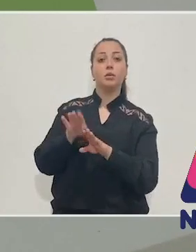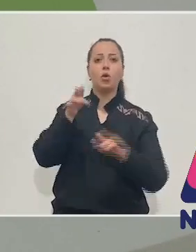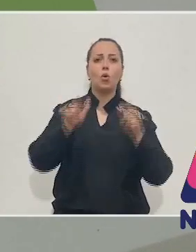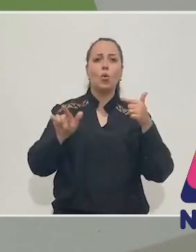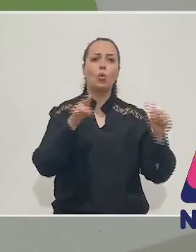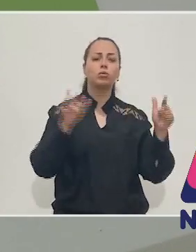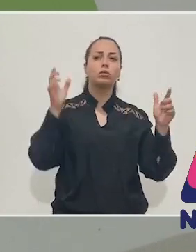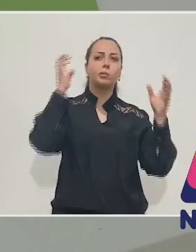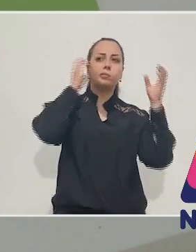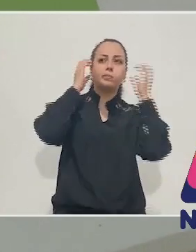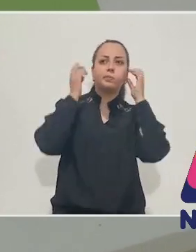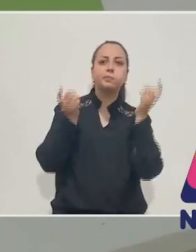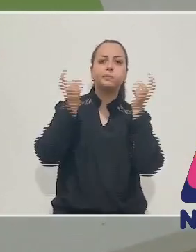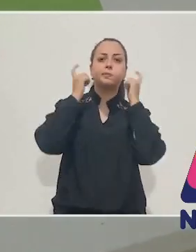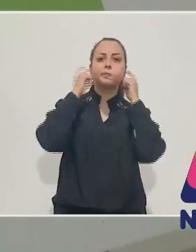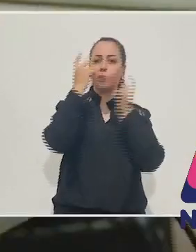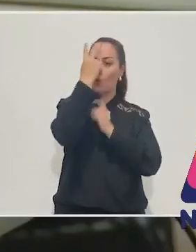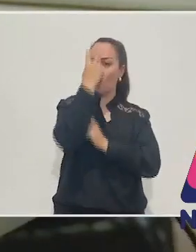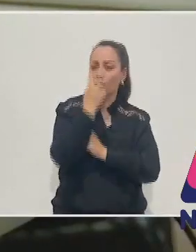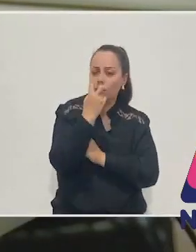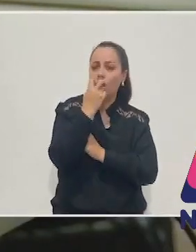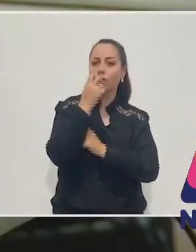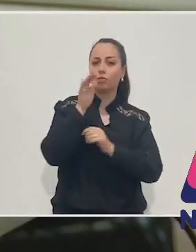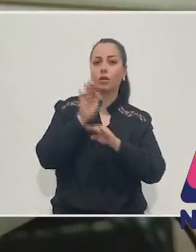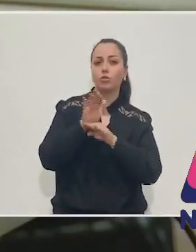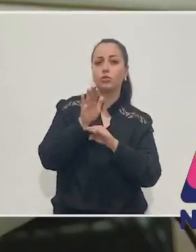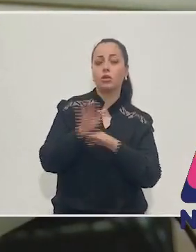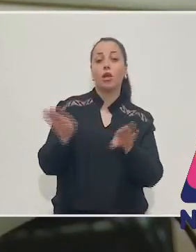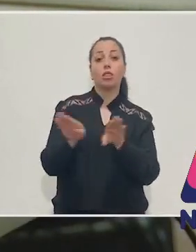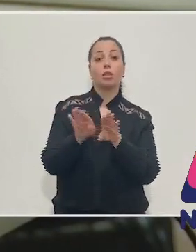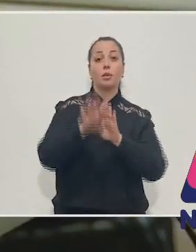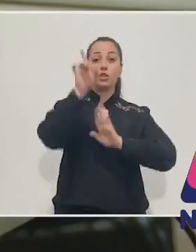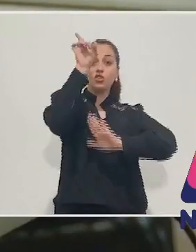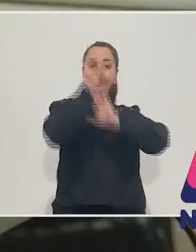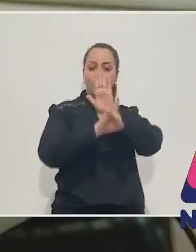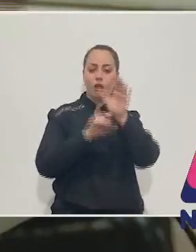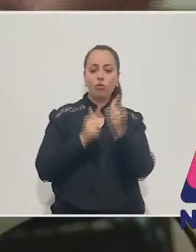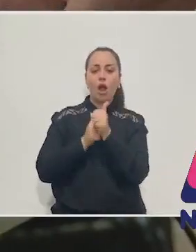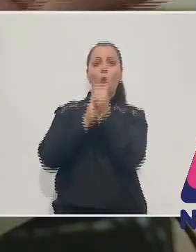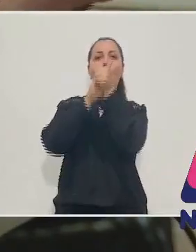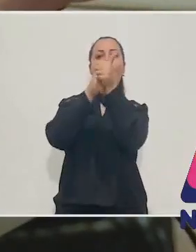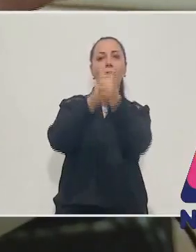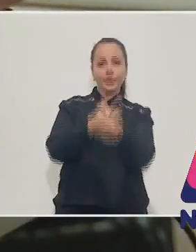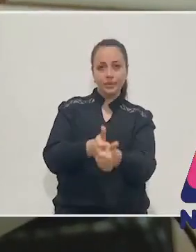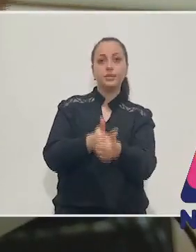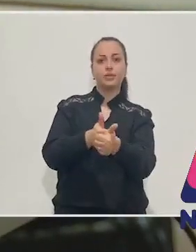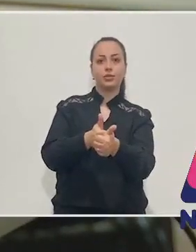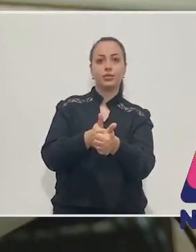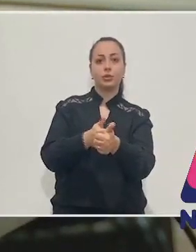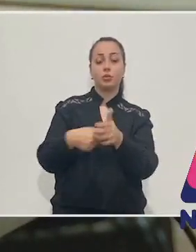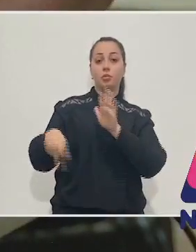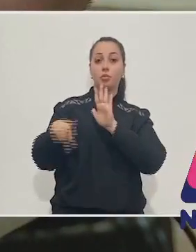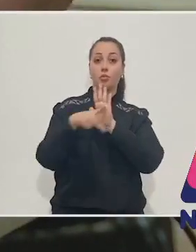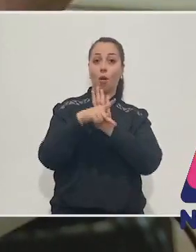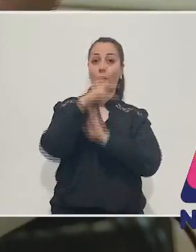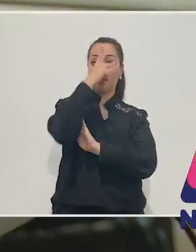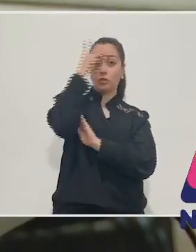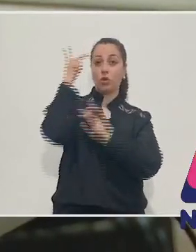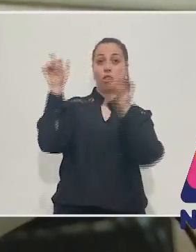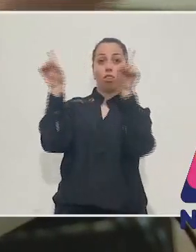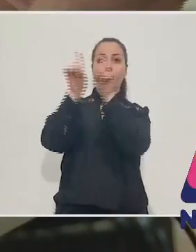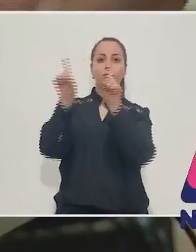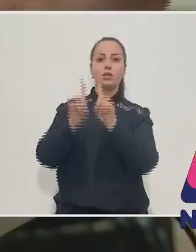recurso de libras, áudio, além de garantir o direito de um acompanhante para o eleitor que tem alguma